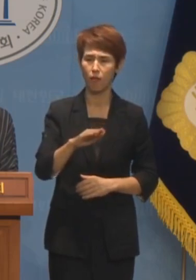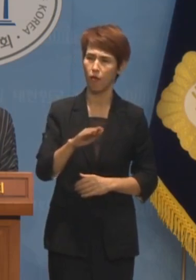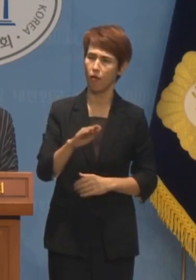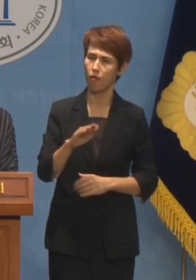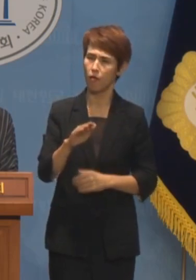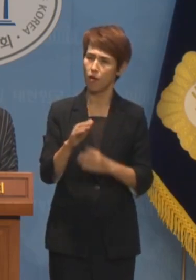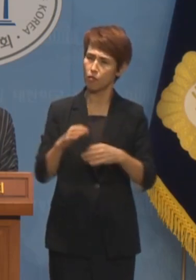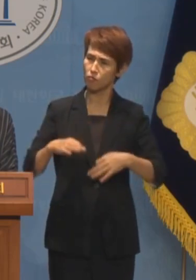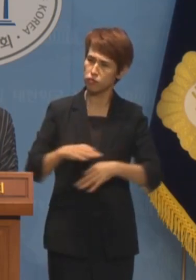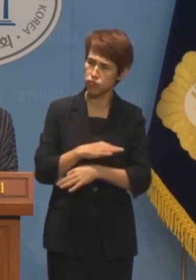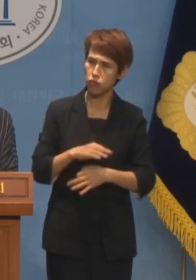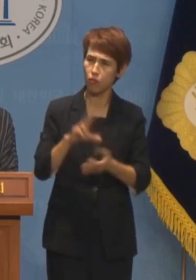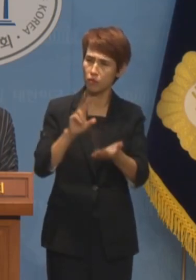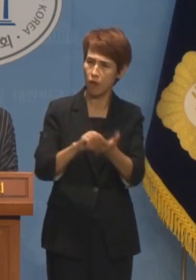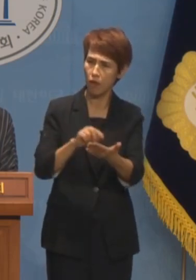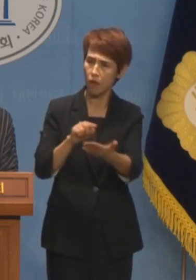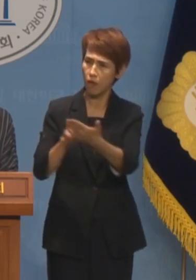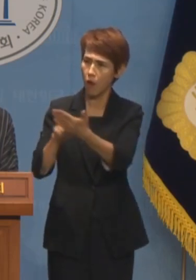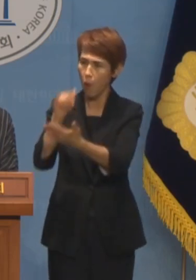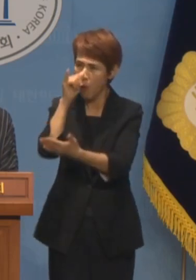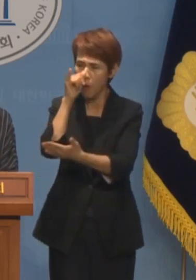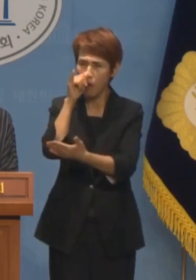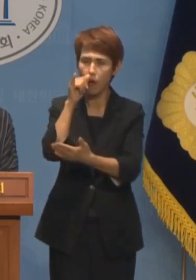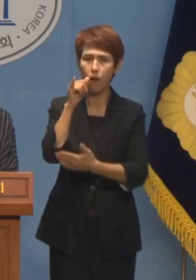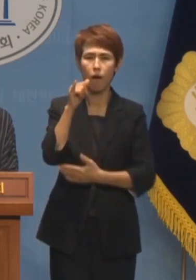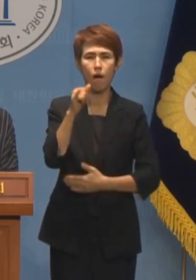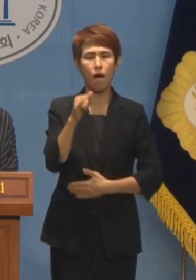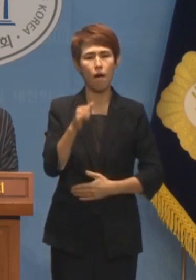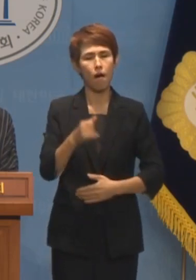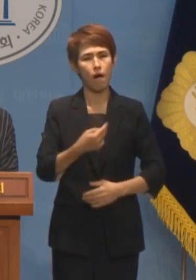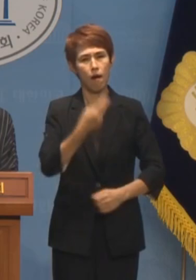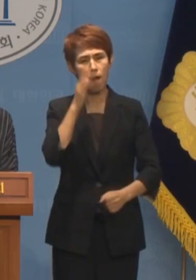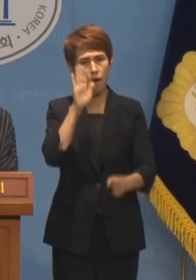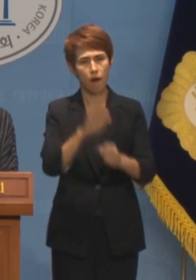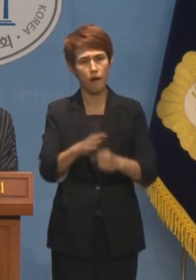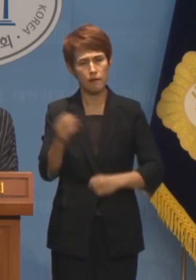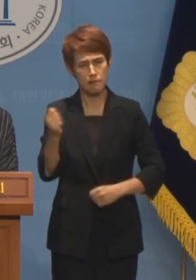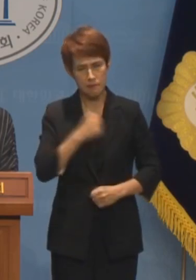소식을 들을 때마다 이게 나라인가 탄식이 터져나옵니다.